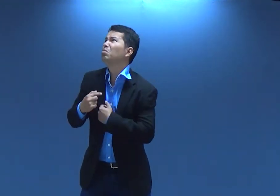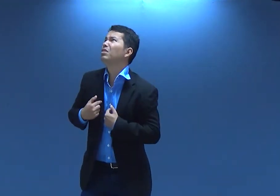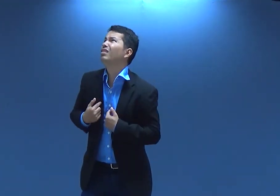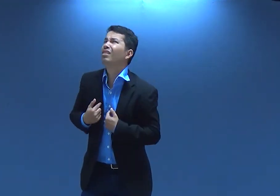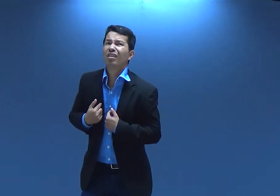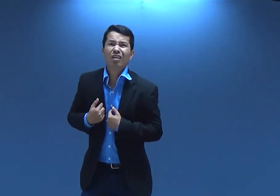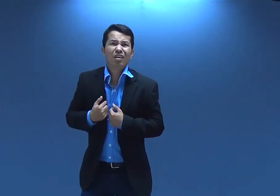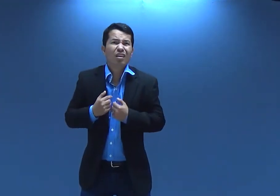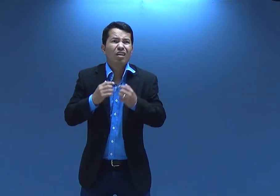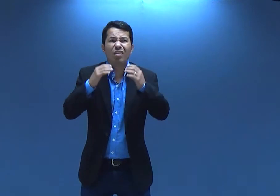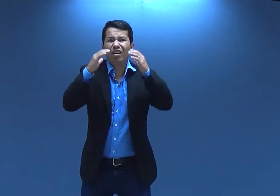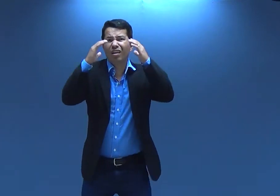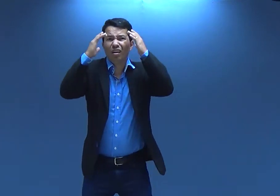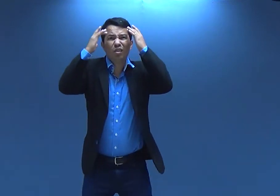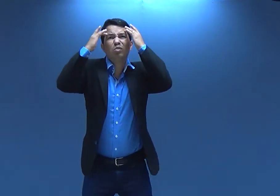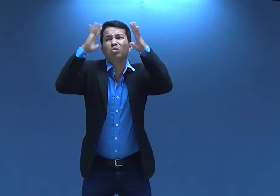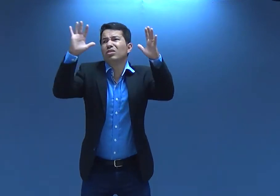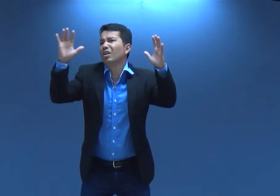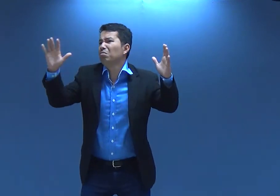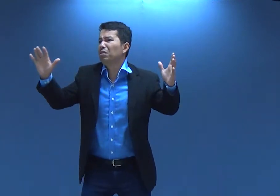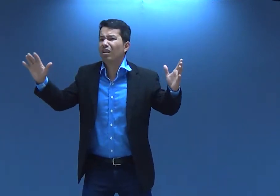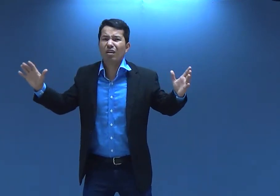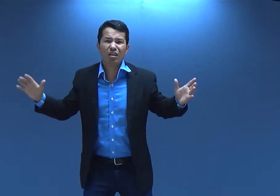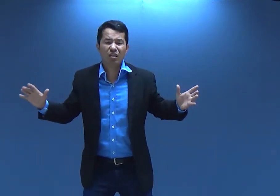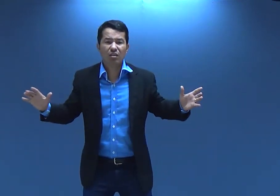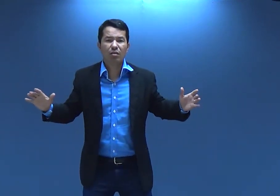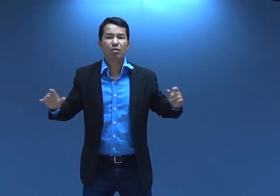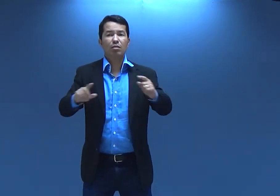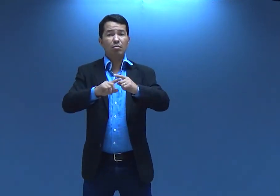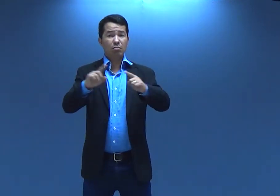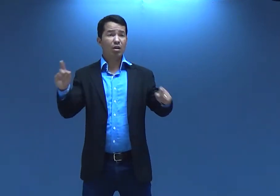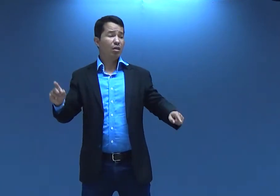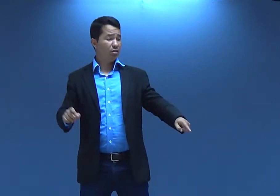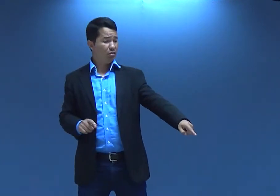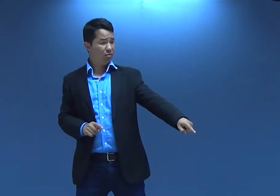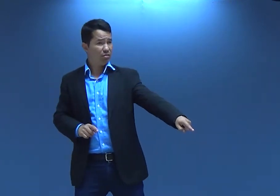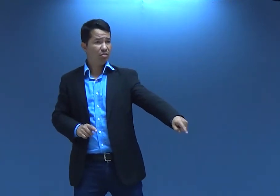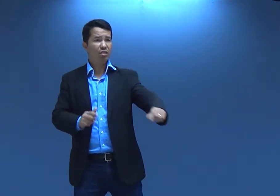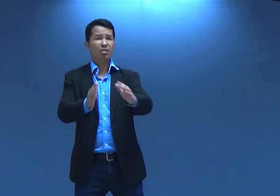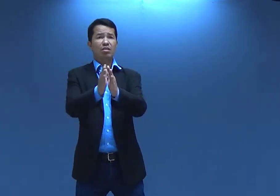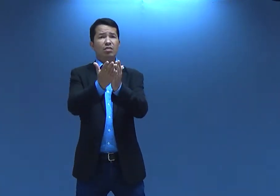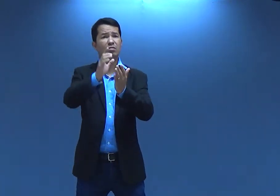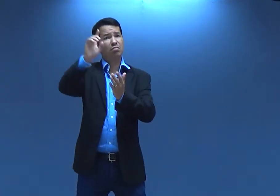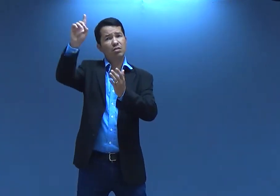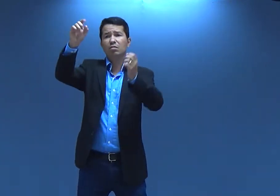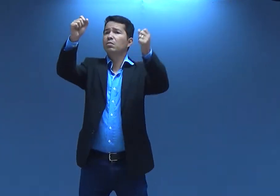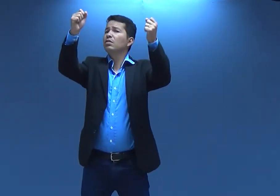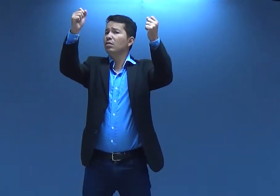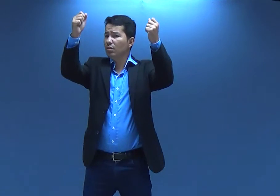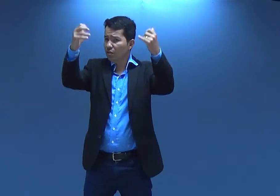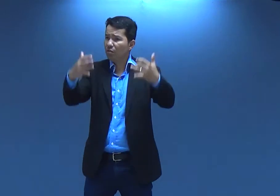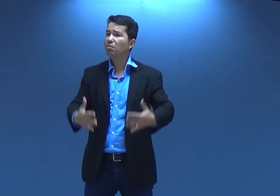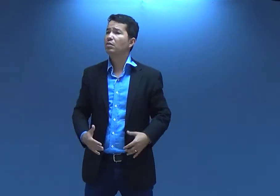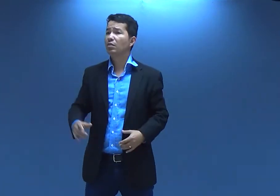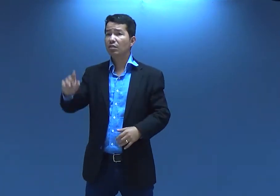Deus quer cuidar de mim? Ah, eu não sabia. Mas a lei da Bíblia fala isso.